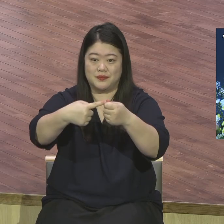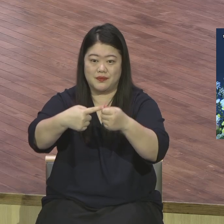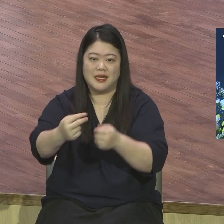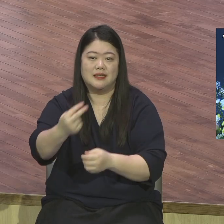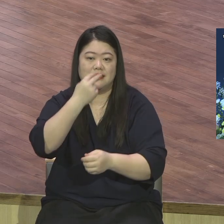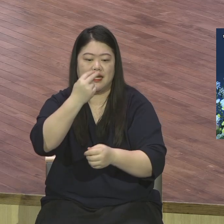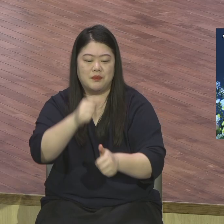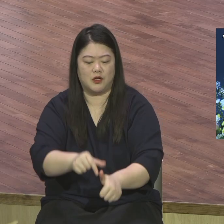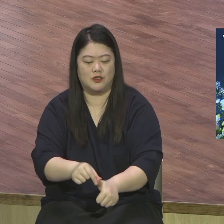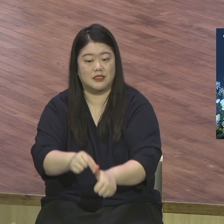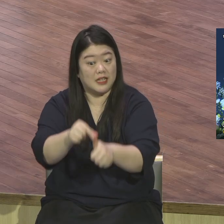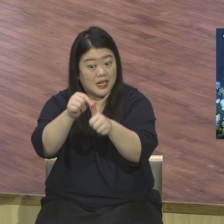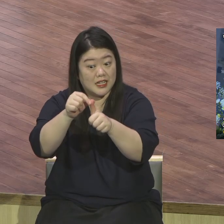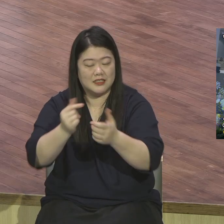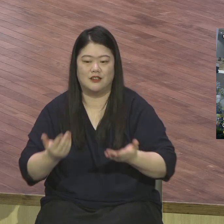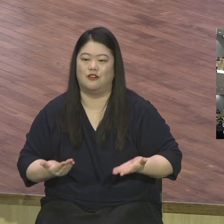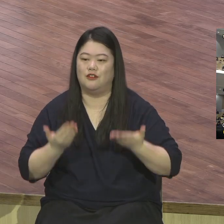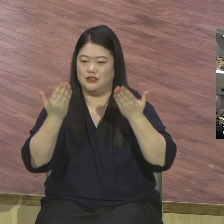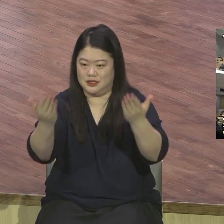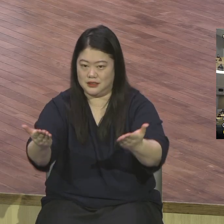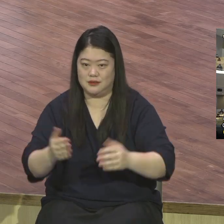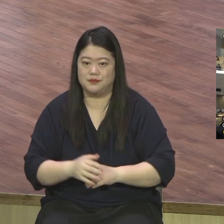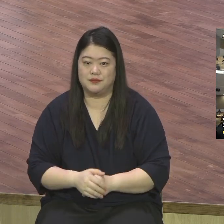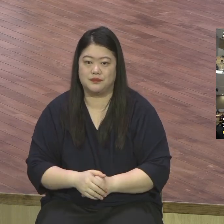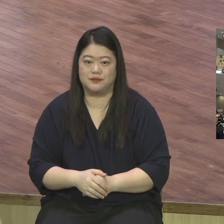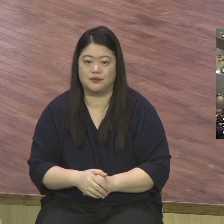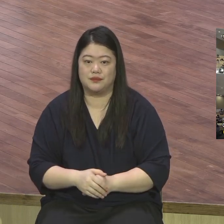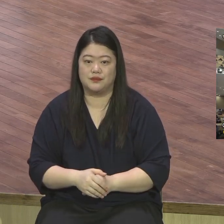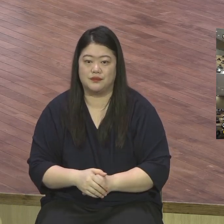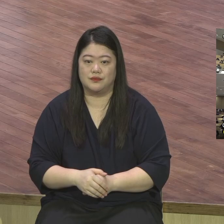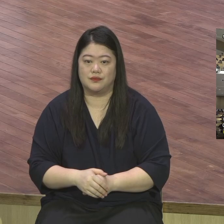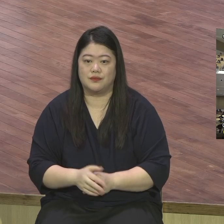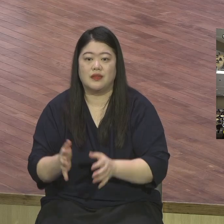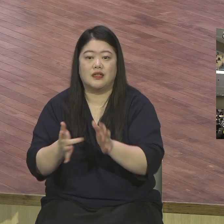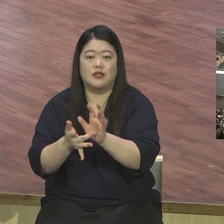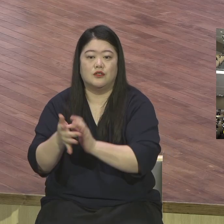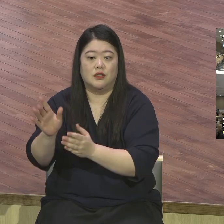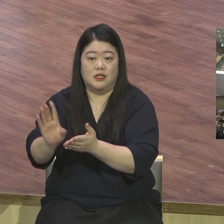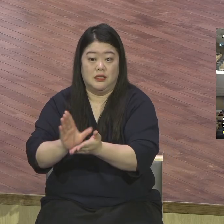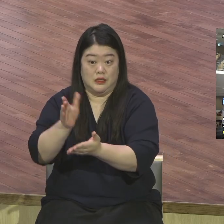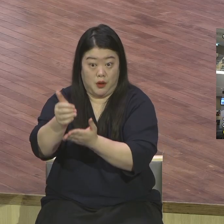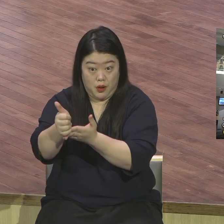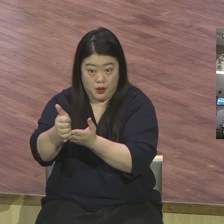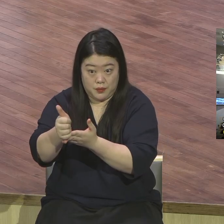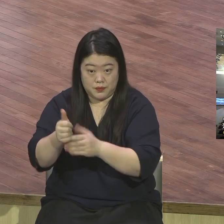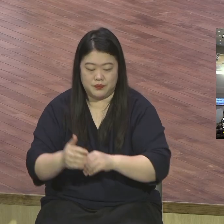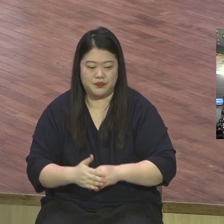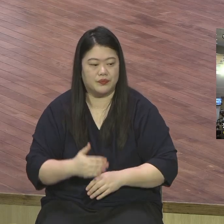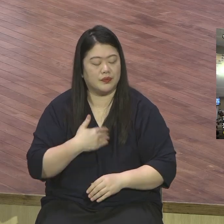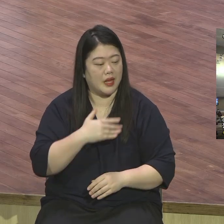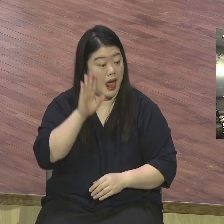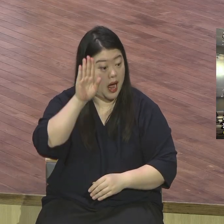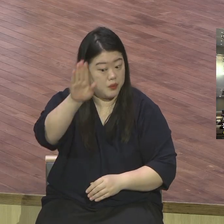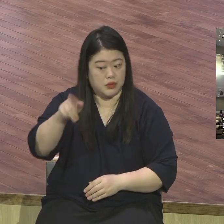21절입니다 이때로부터 예수 그리스도께서 자기가 예루살렘에 올라가 장로들과